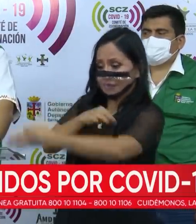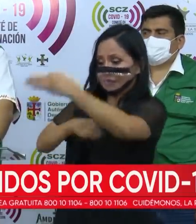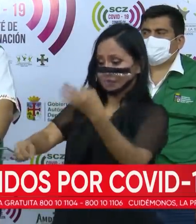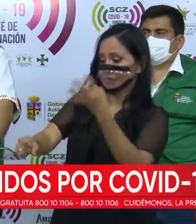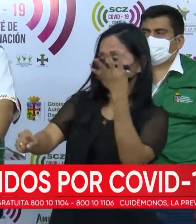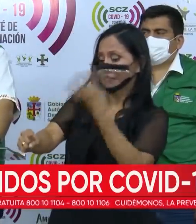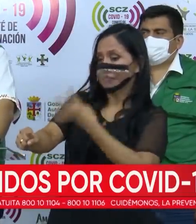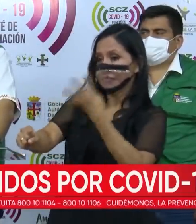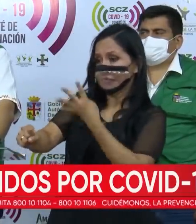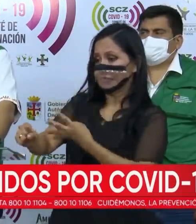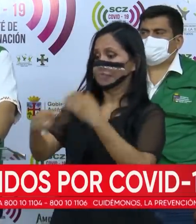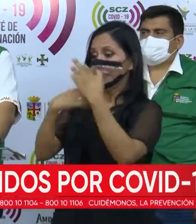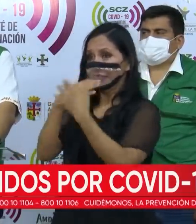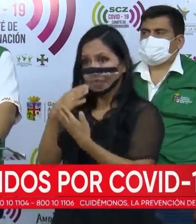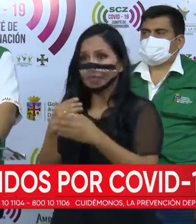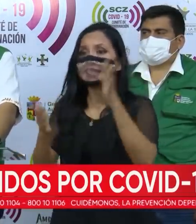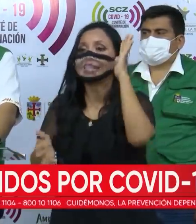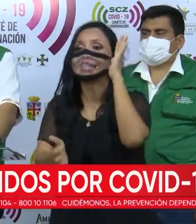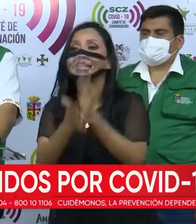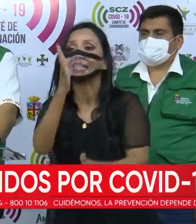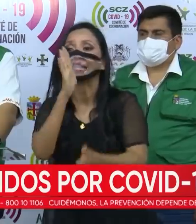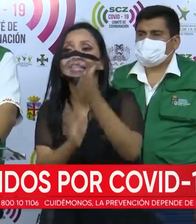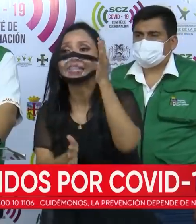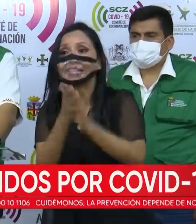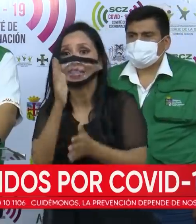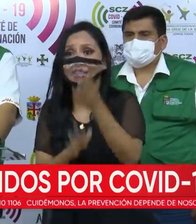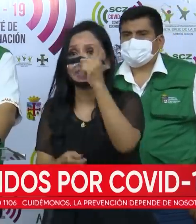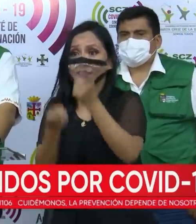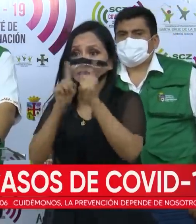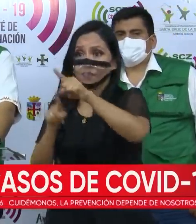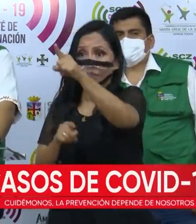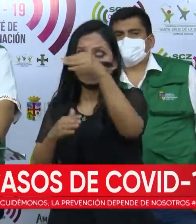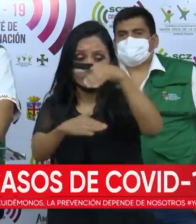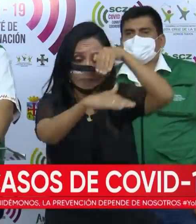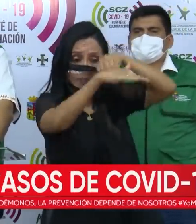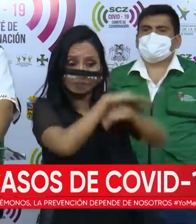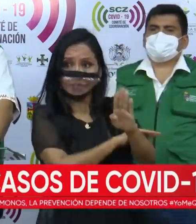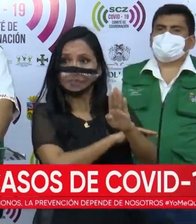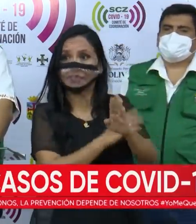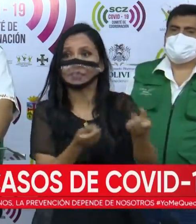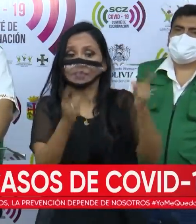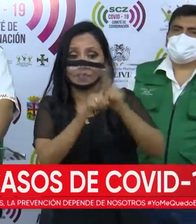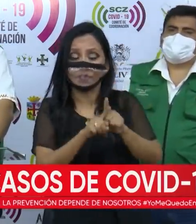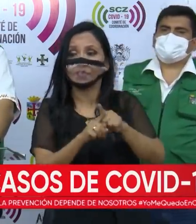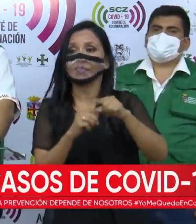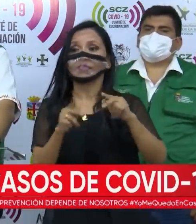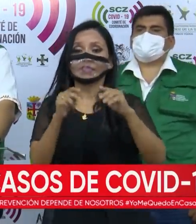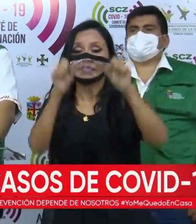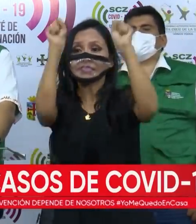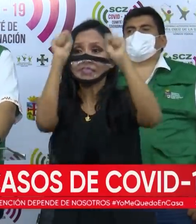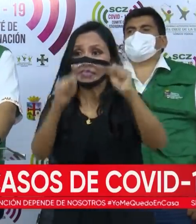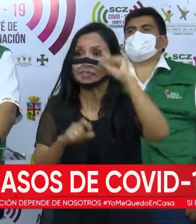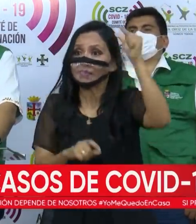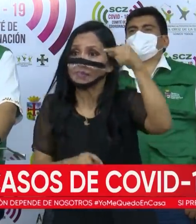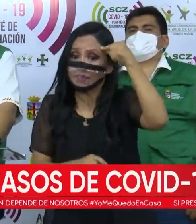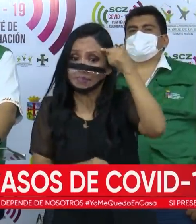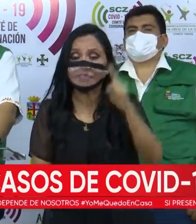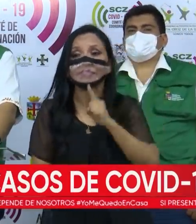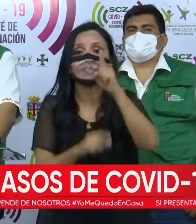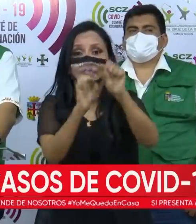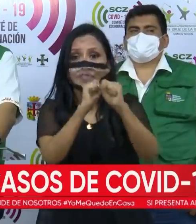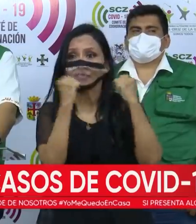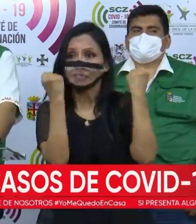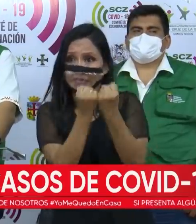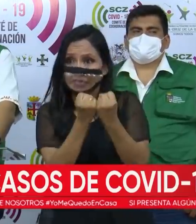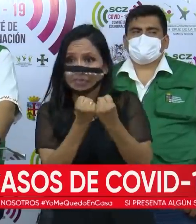manera gratuita a todas las personas que ingresan por el sistema público de salud. La seguridad social